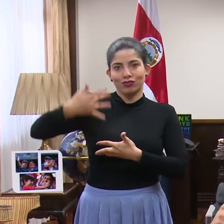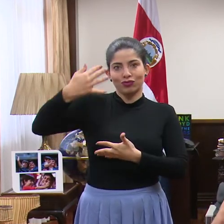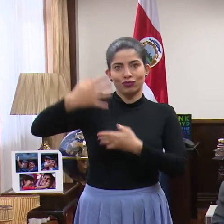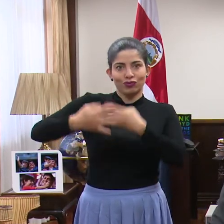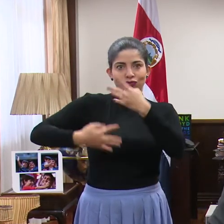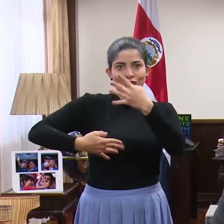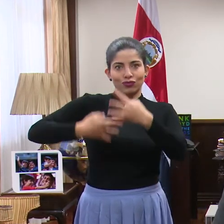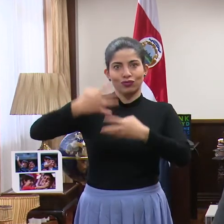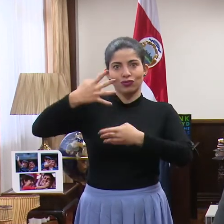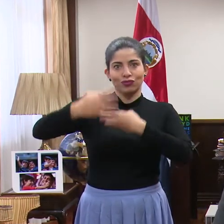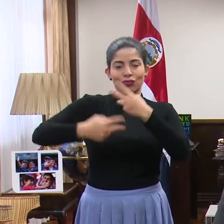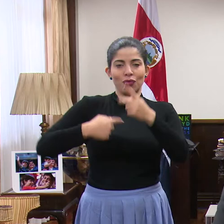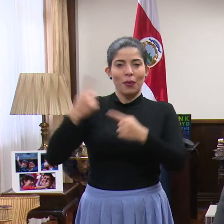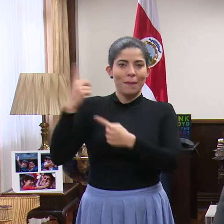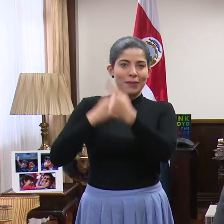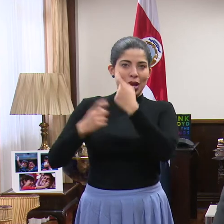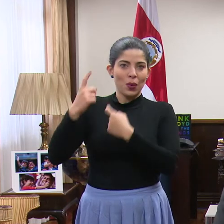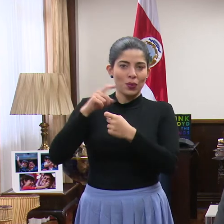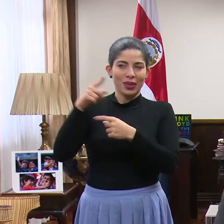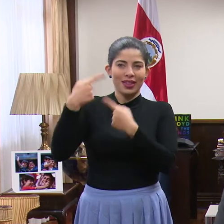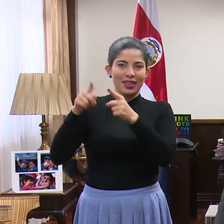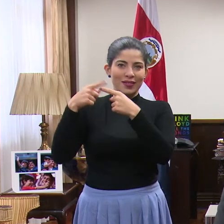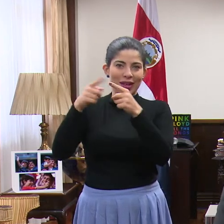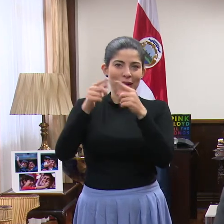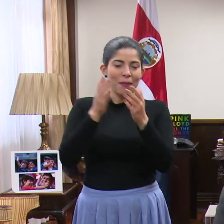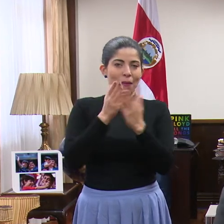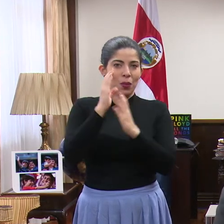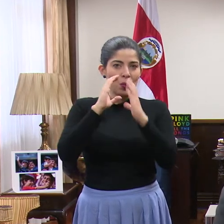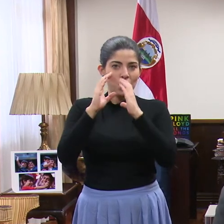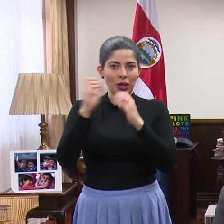nos envían los medios de comunicación.